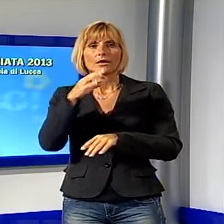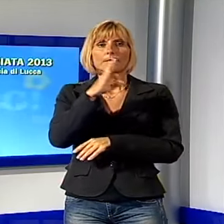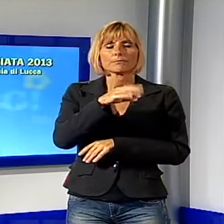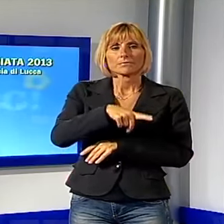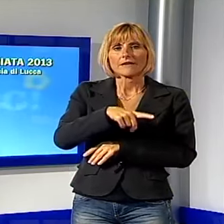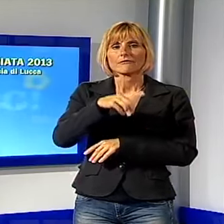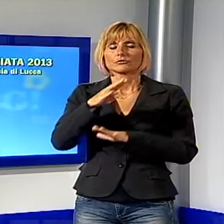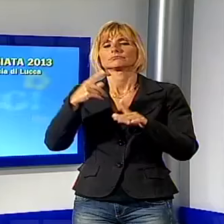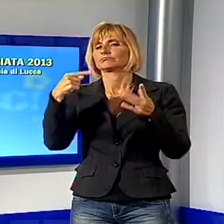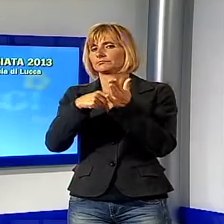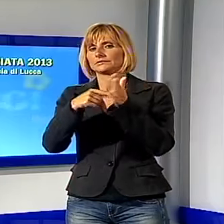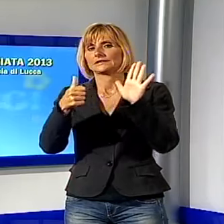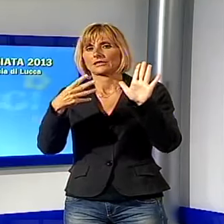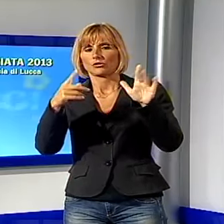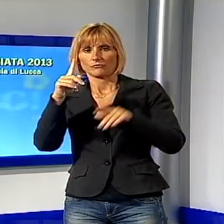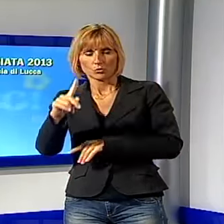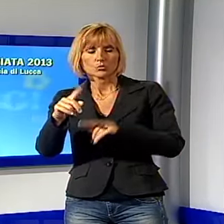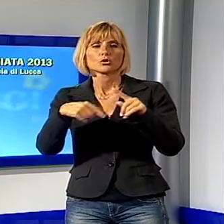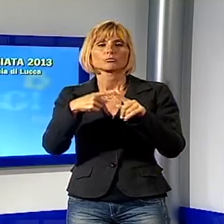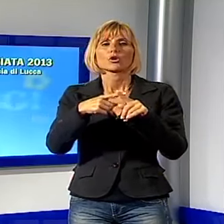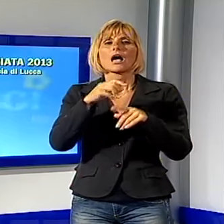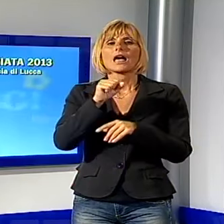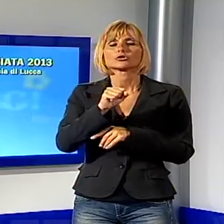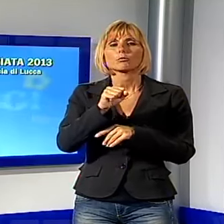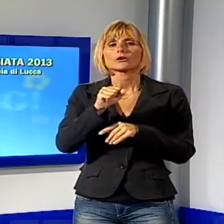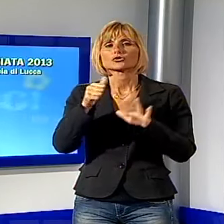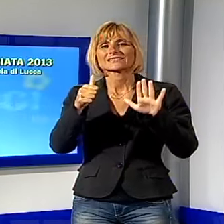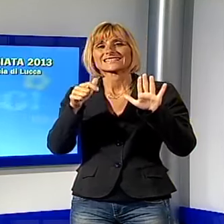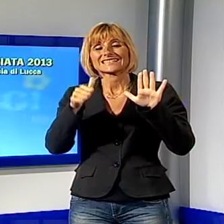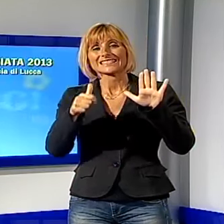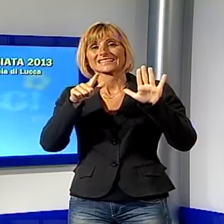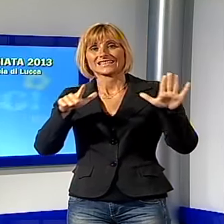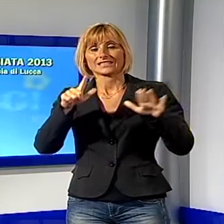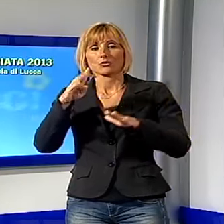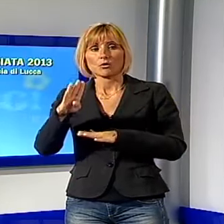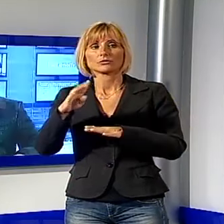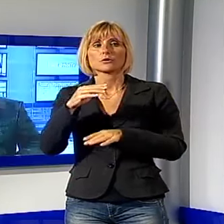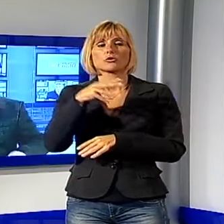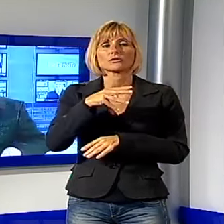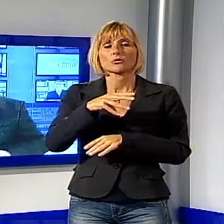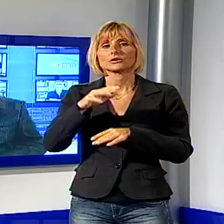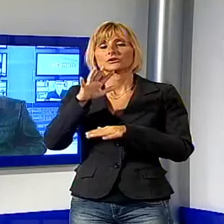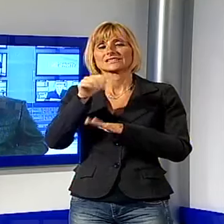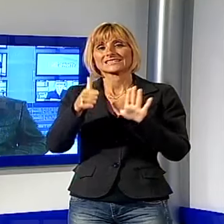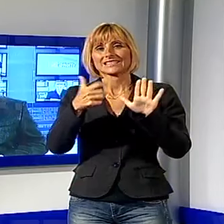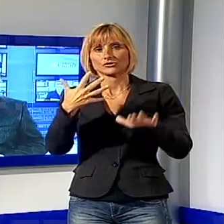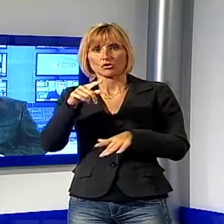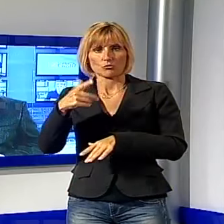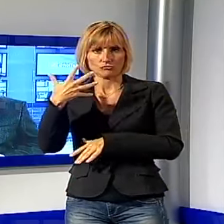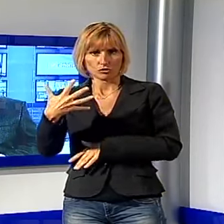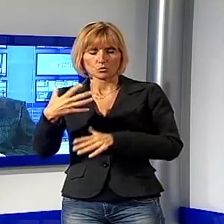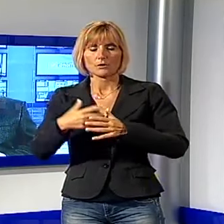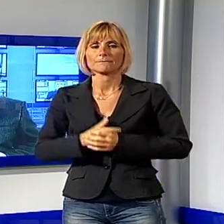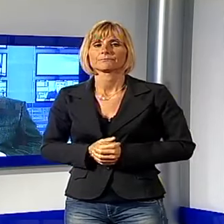sempre a 69,1, Alto Pascio 67,4, Monte Carlo 65,5. Oggi nell